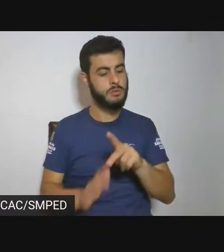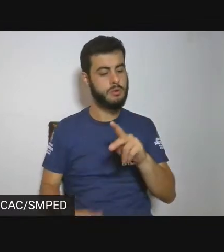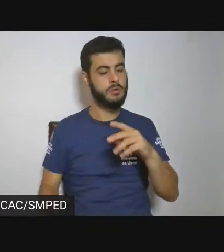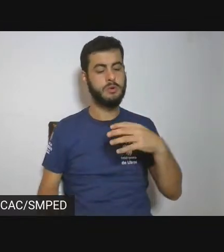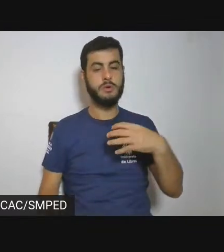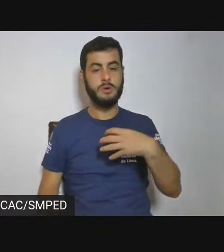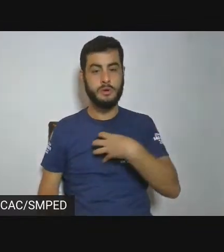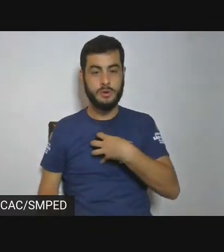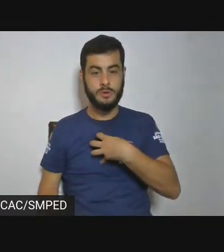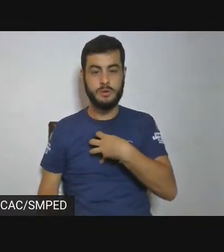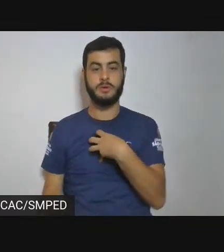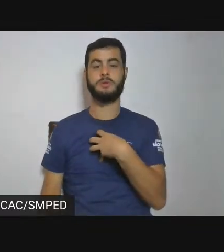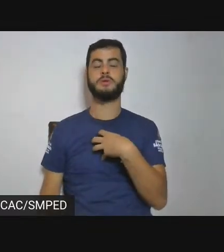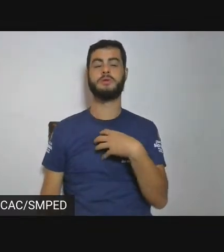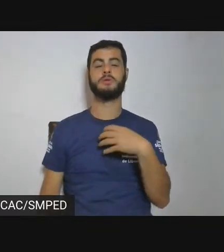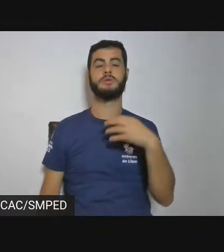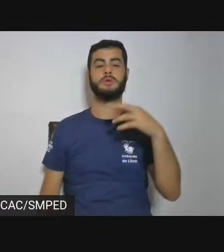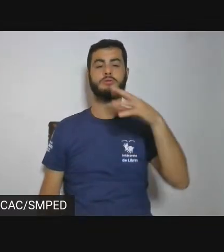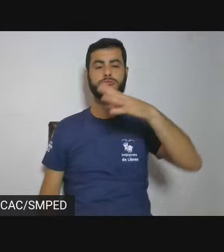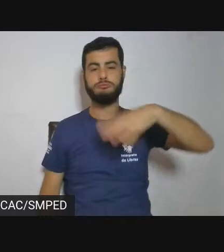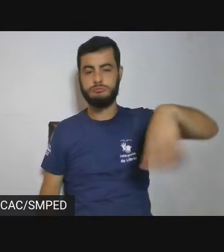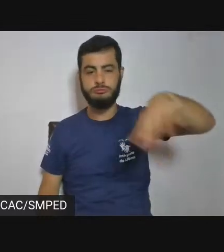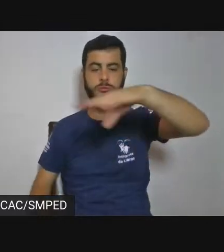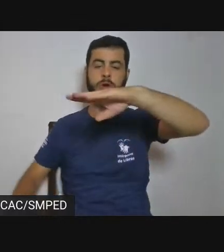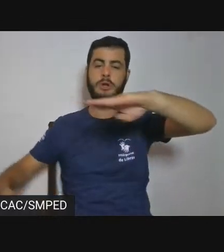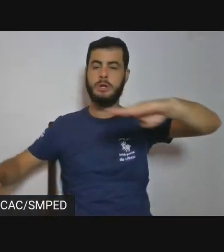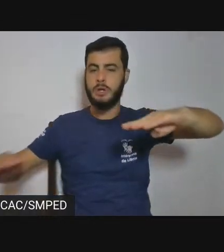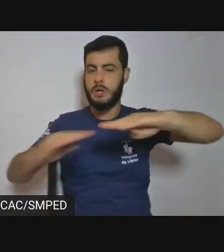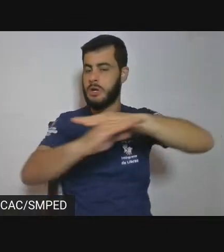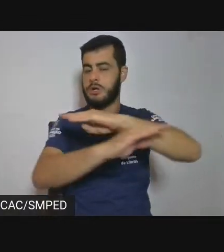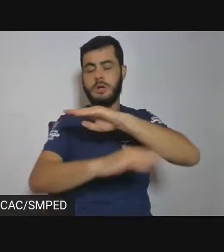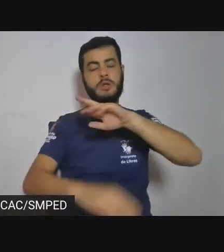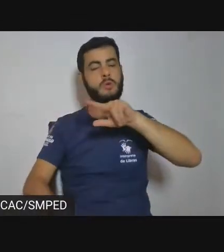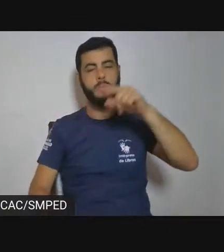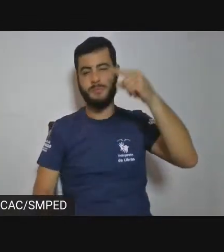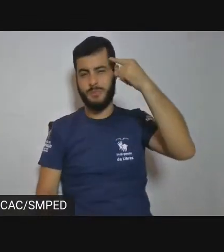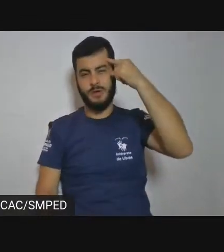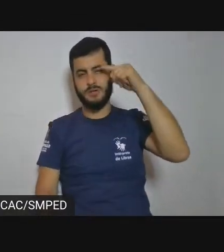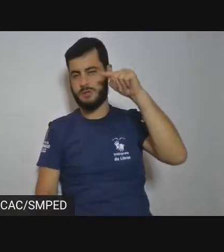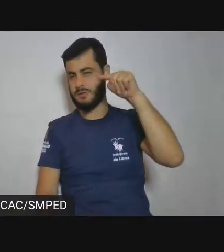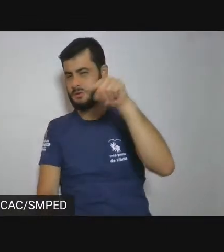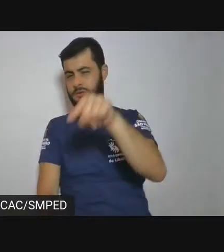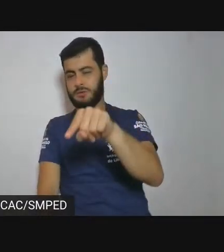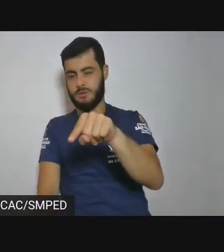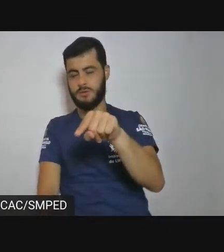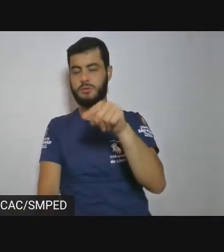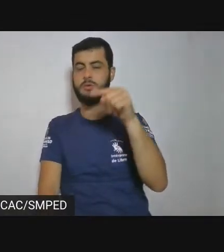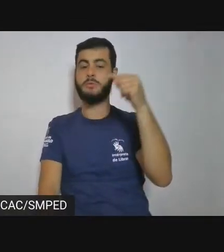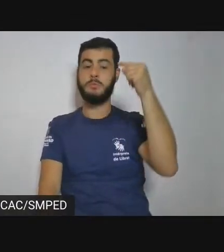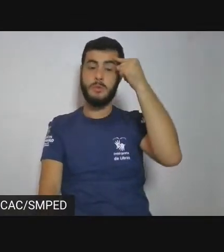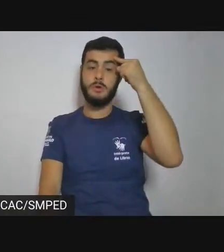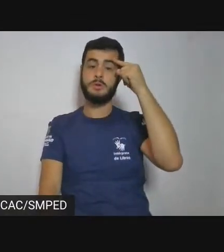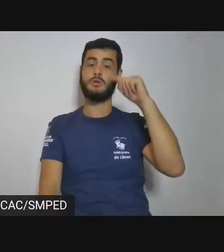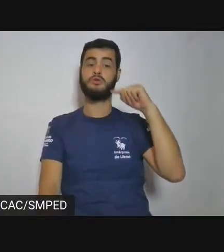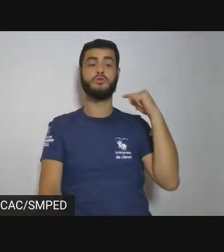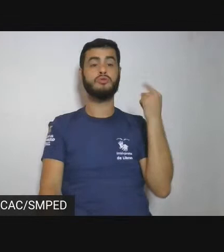é esse no lugar. Nós estamos em um no lugar mesmo, porque estamos absolutamente